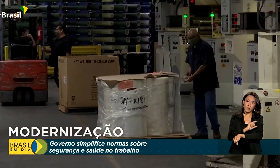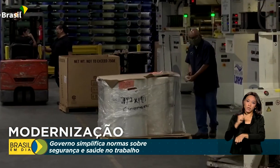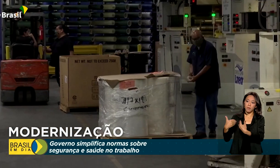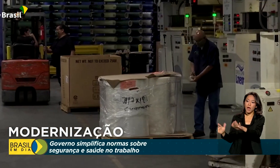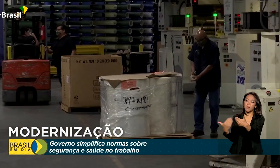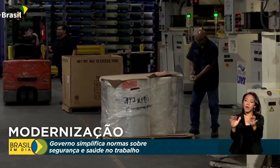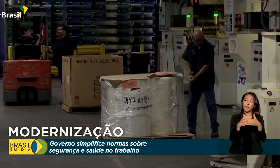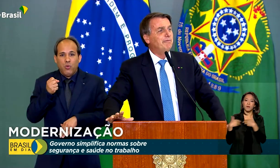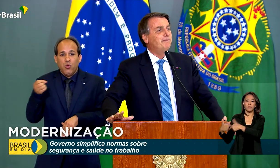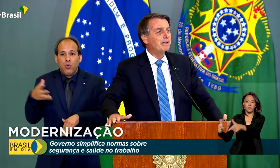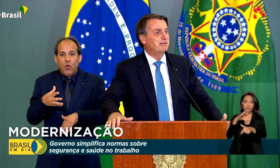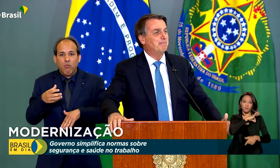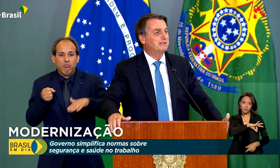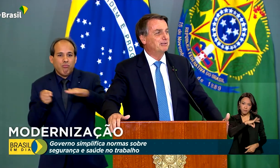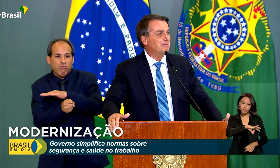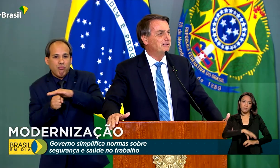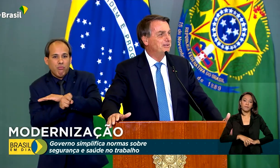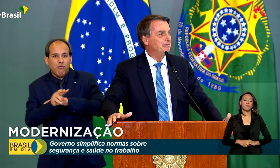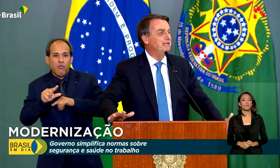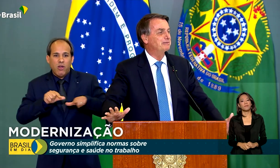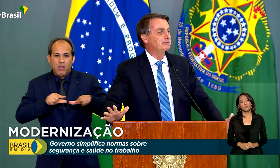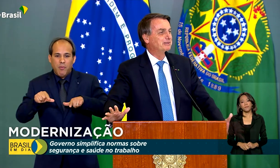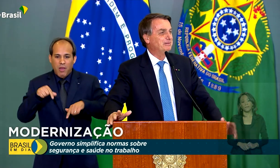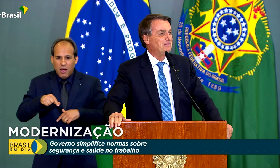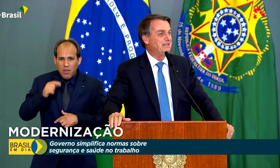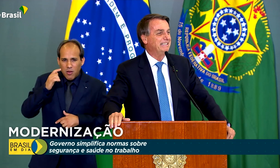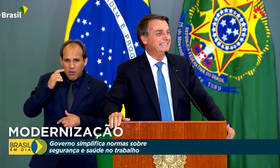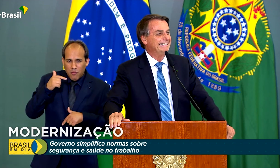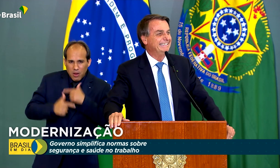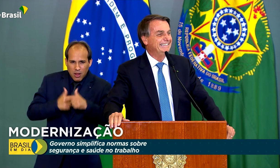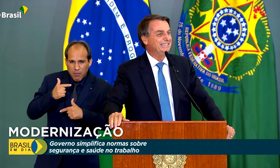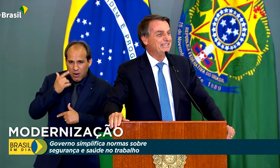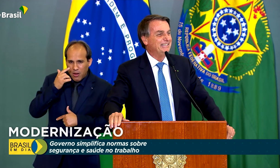emprego e renda. É fácil ser patrão no Brasil ou é difícil?